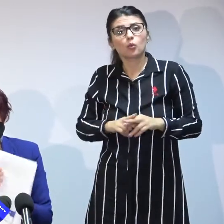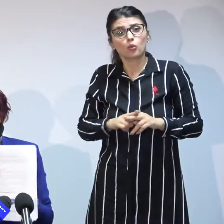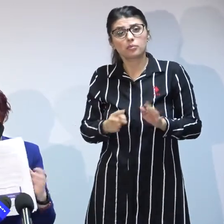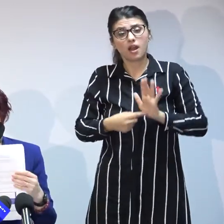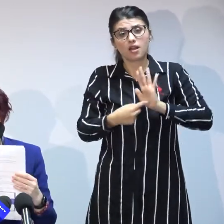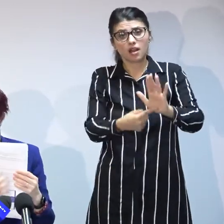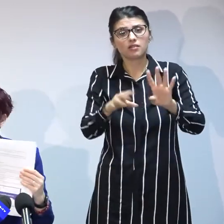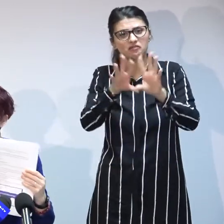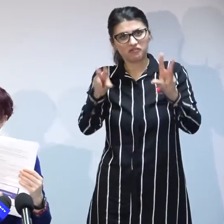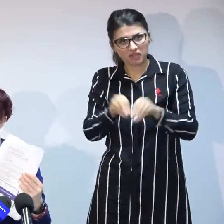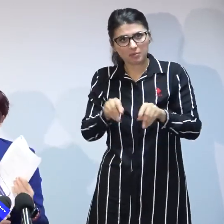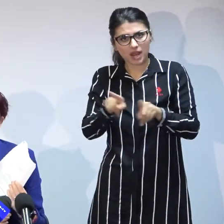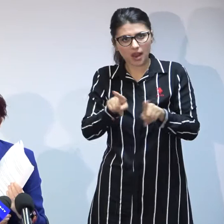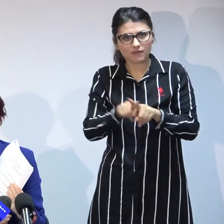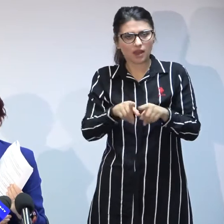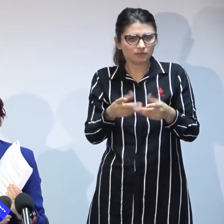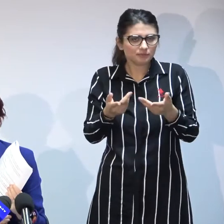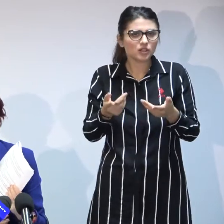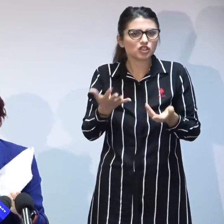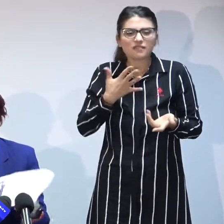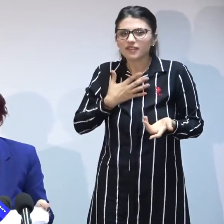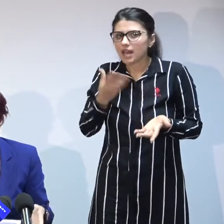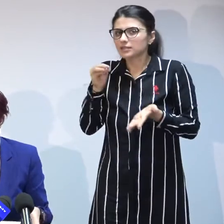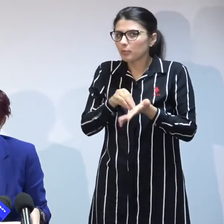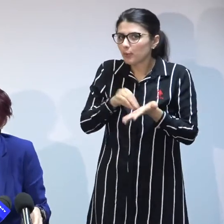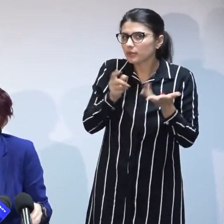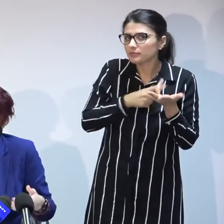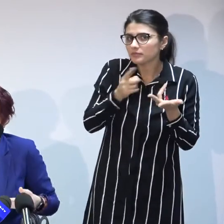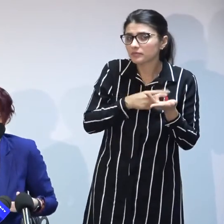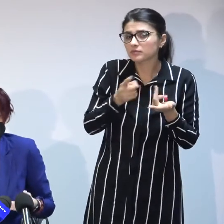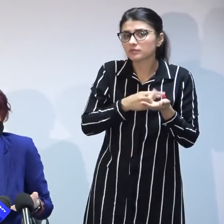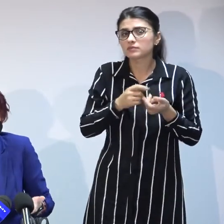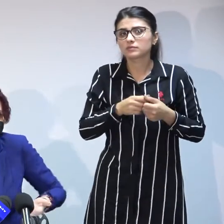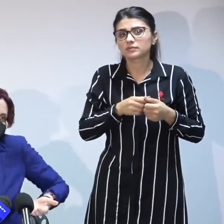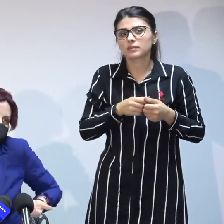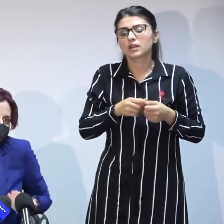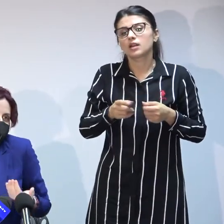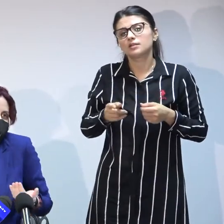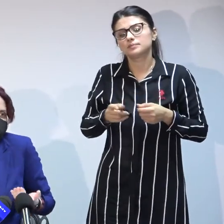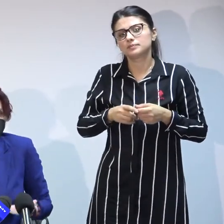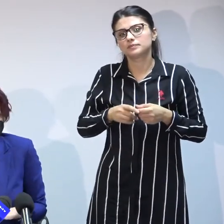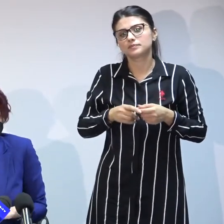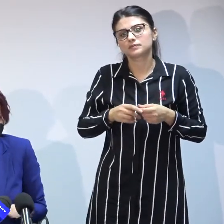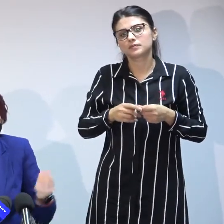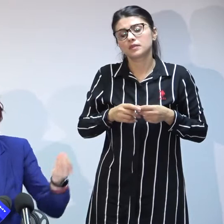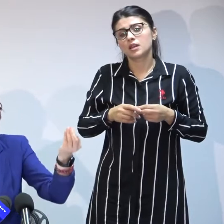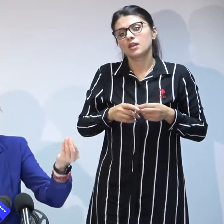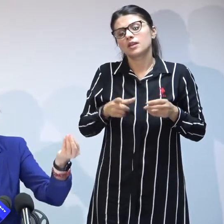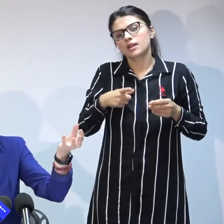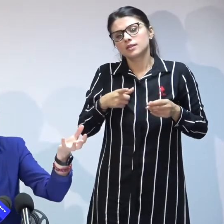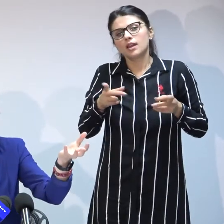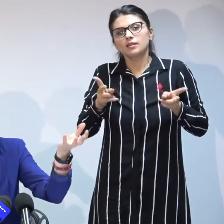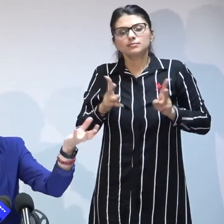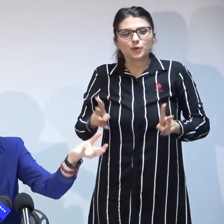prezintă familiei ca și tipologie de opțiune îți cumva normal că te îndreaptă către niște opțiuni care